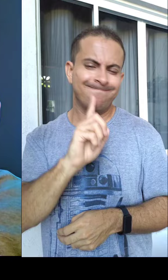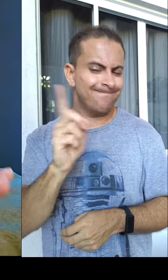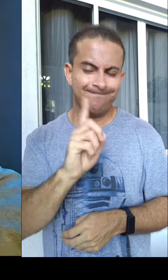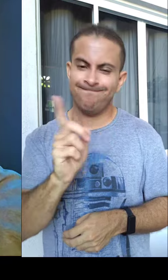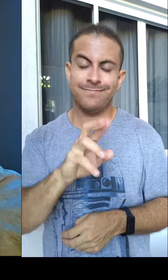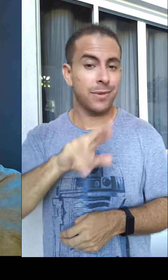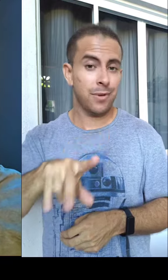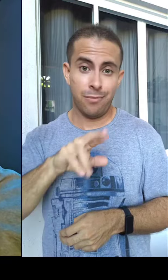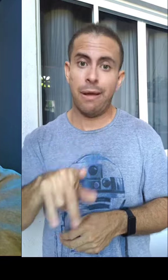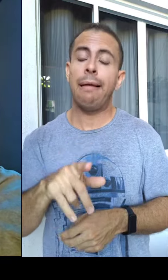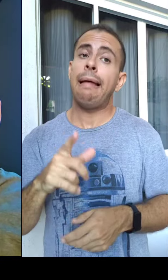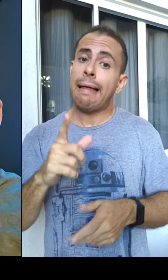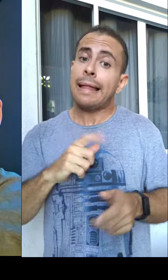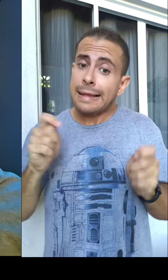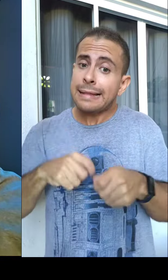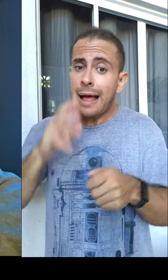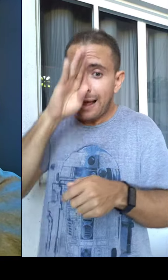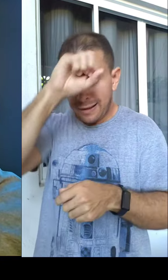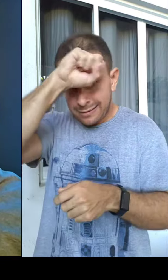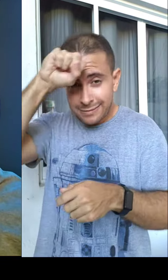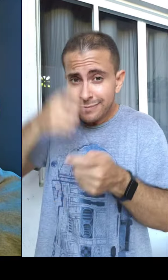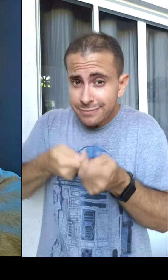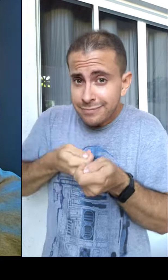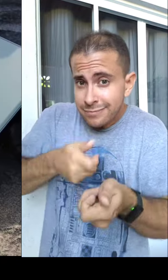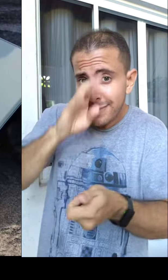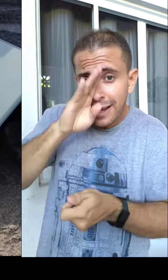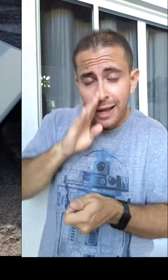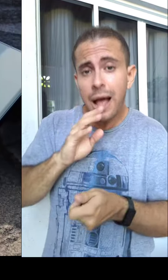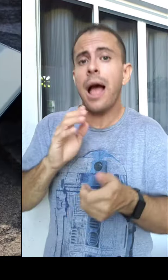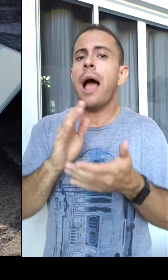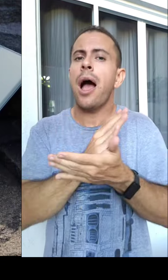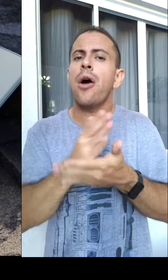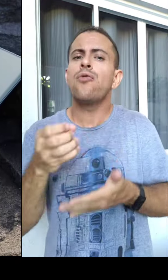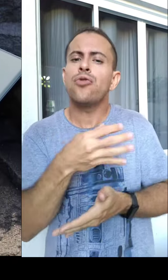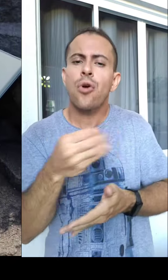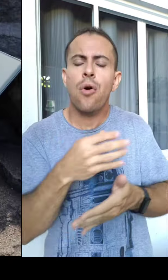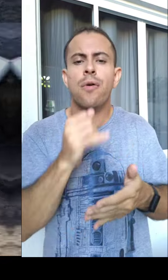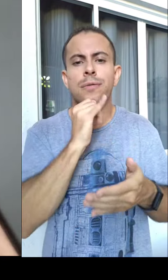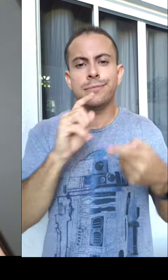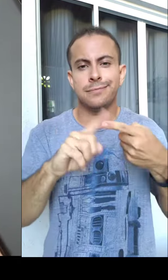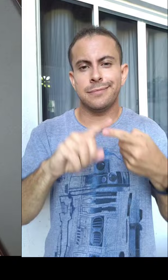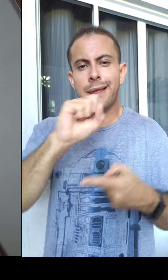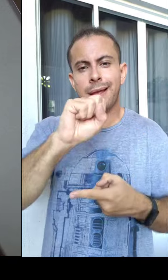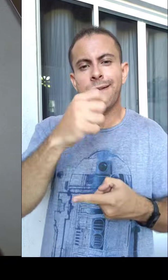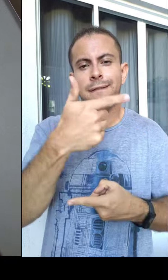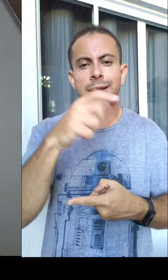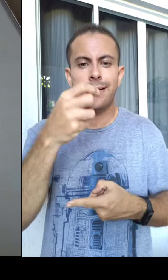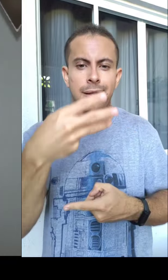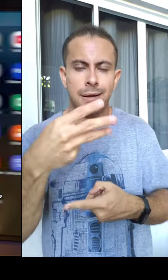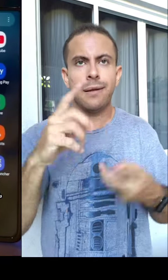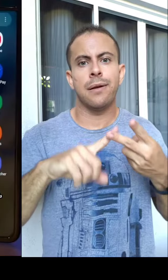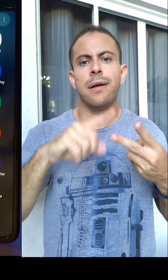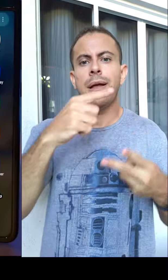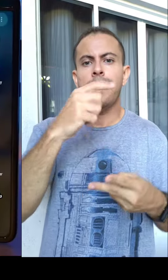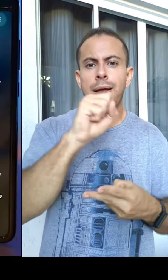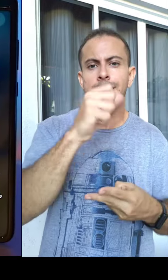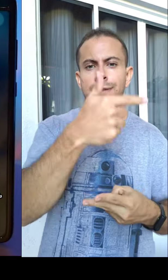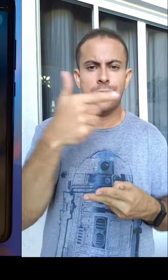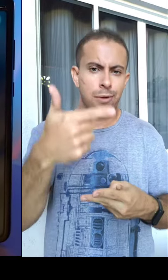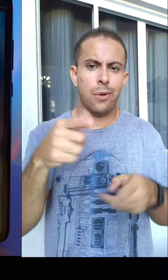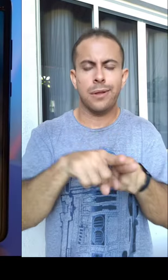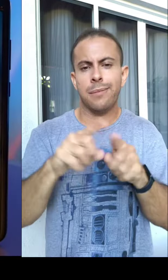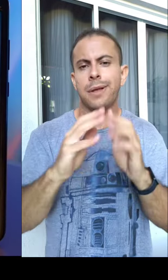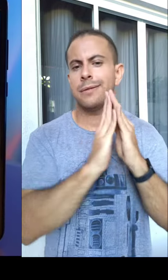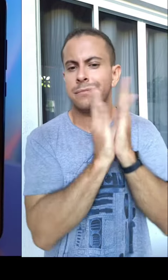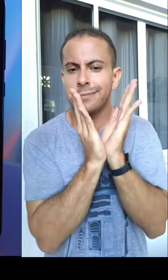gratuito. Ele oferece gratuidade apenas para alguns modelos de celulares da Samsung mais novos, como o S23, o S22, além dos dobráveis,